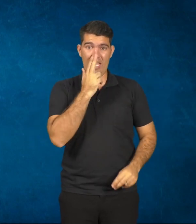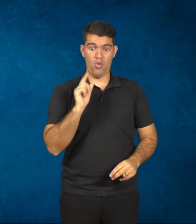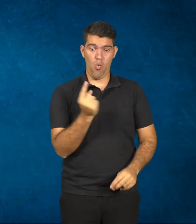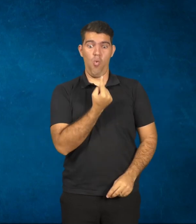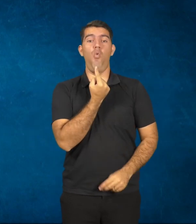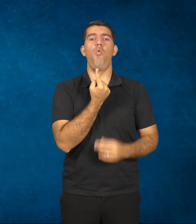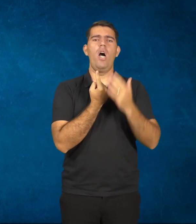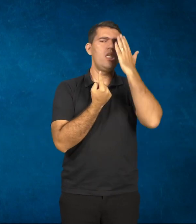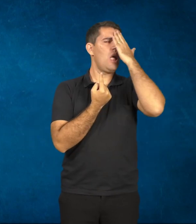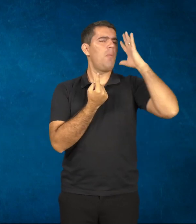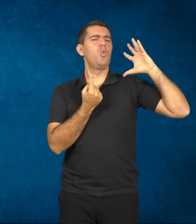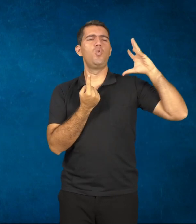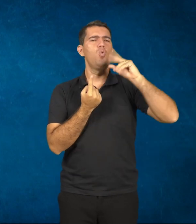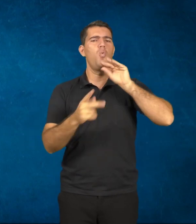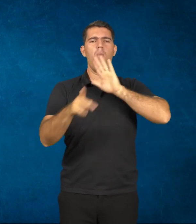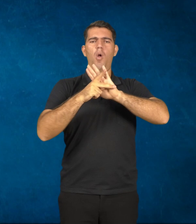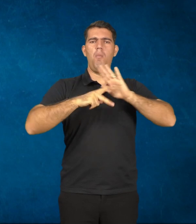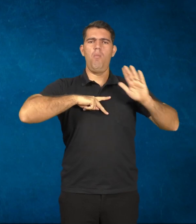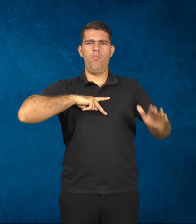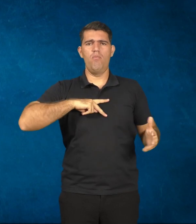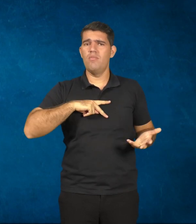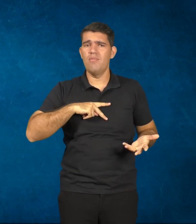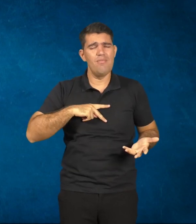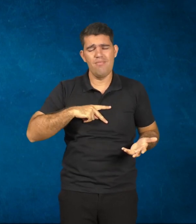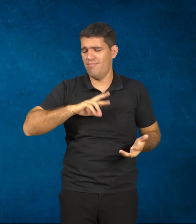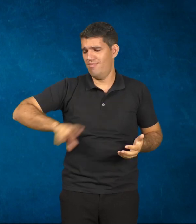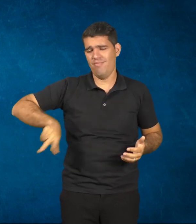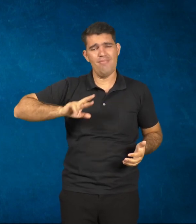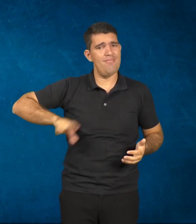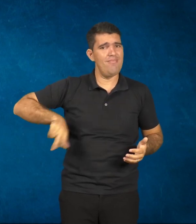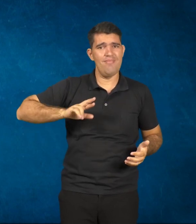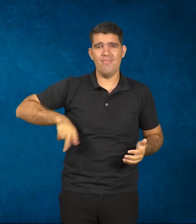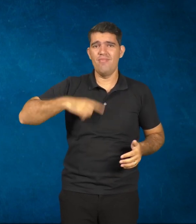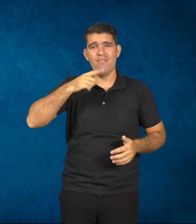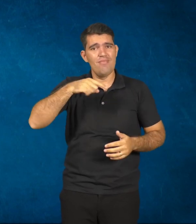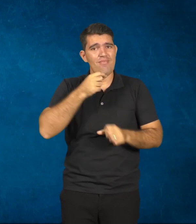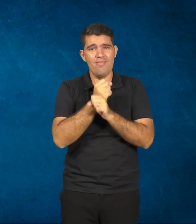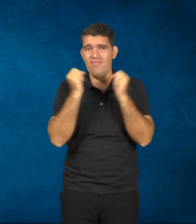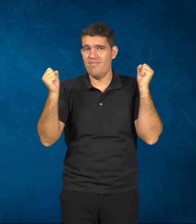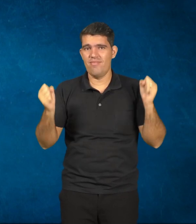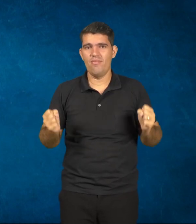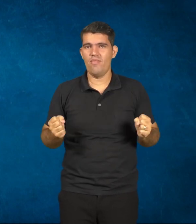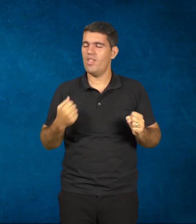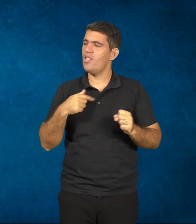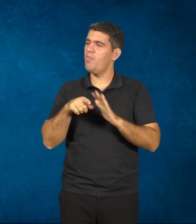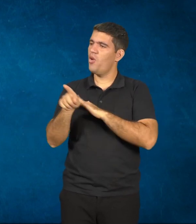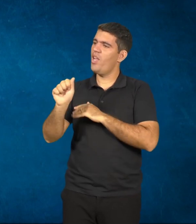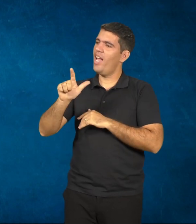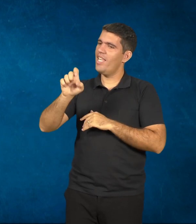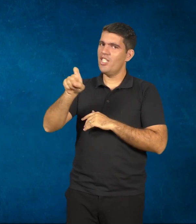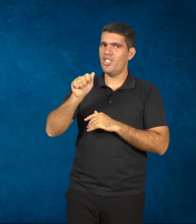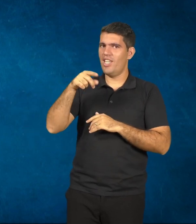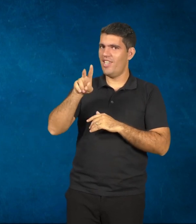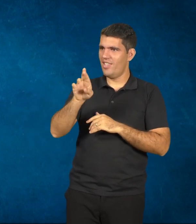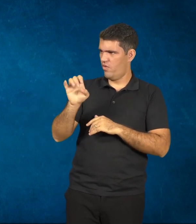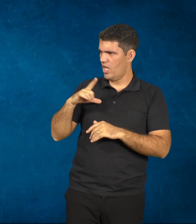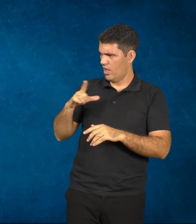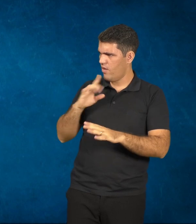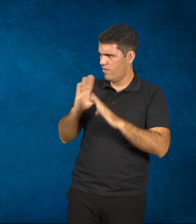o dono do saber, como você colocou, não existe mais isso, é impossível. Agora, Alexandre, você tem rede social? Você interage com os alunos a partir